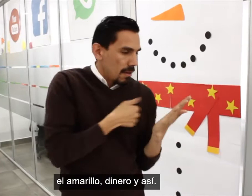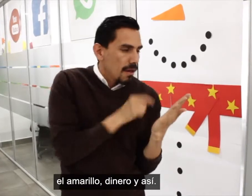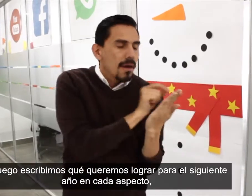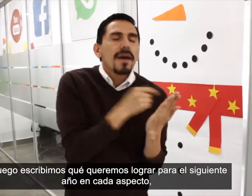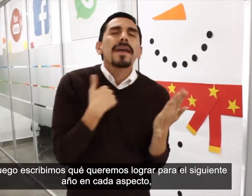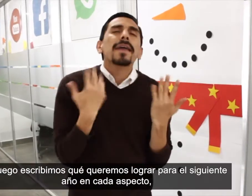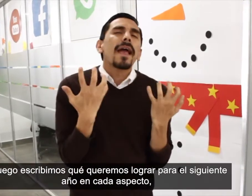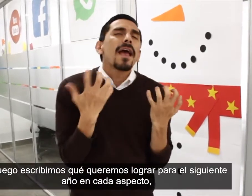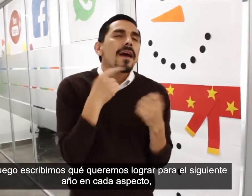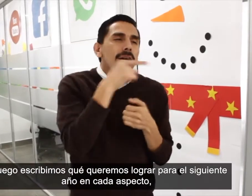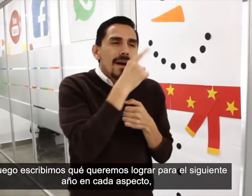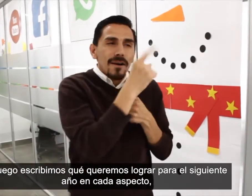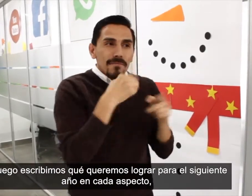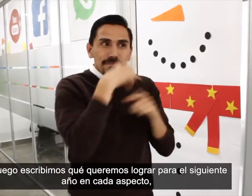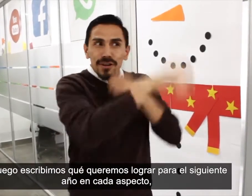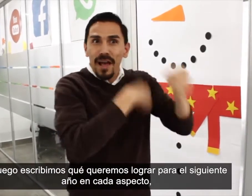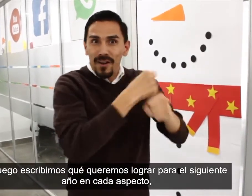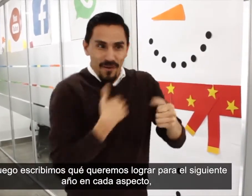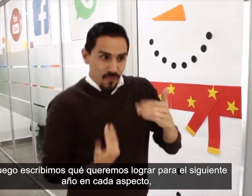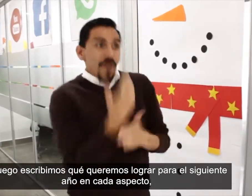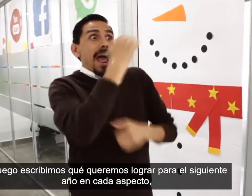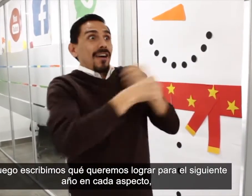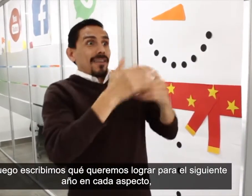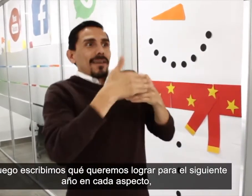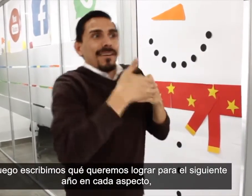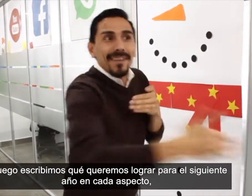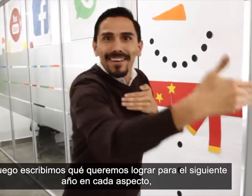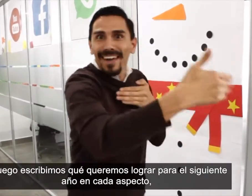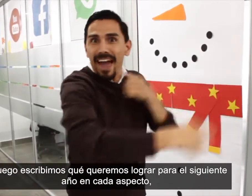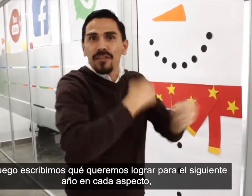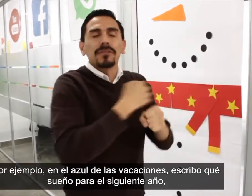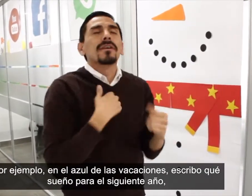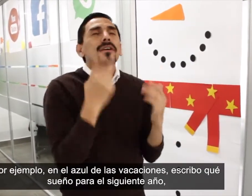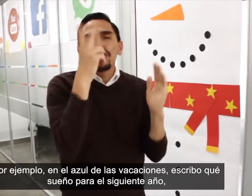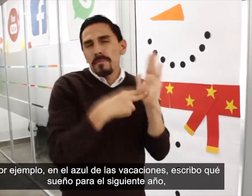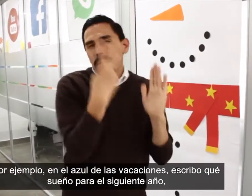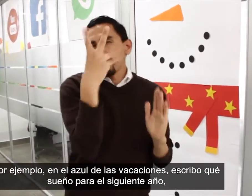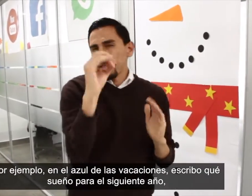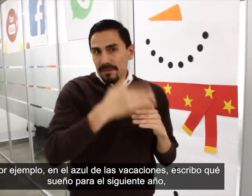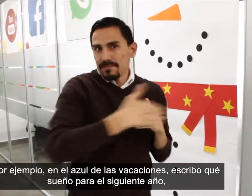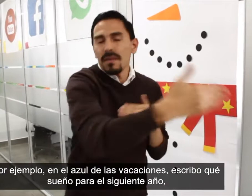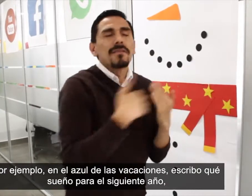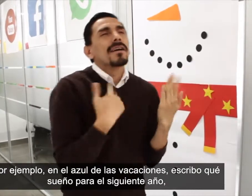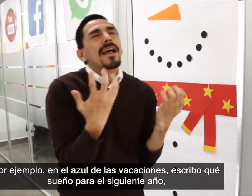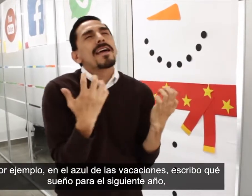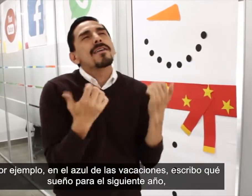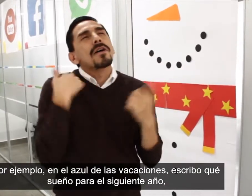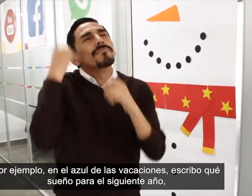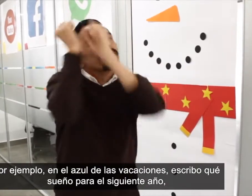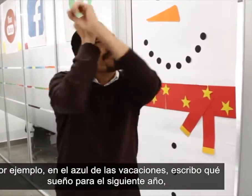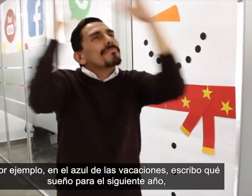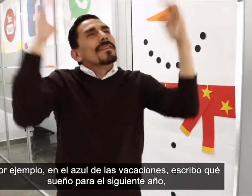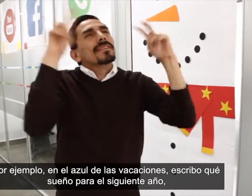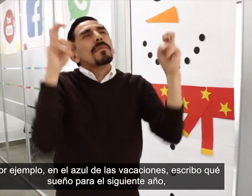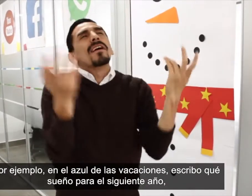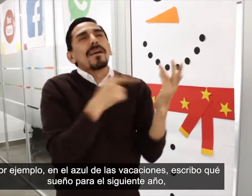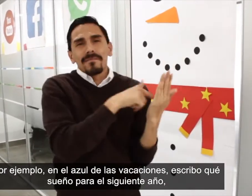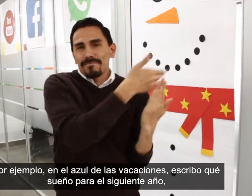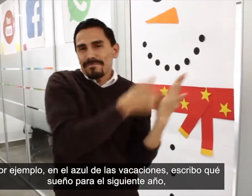Y luego escribimos que queremos lograr para el siguiente año en cada aspecto. Por ejemplo, en el azul de las vacaciones escribo que sueño para el siguiente